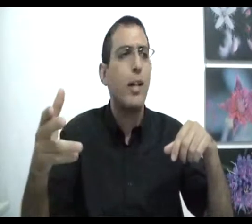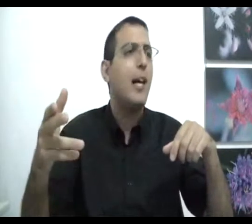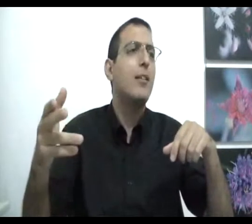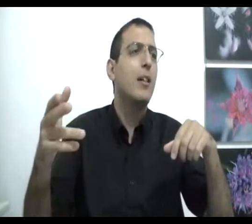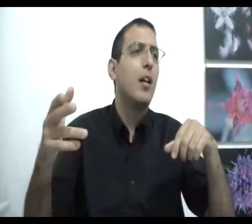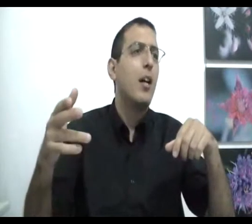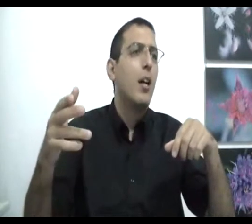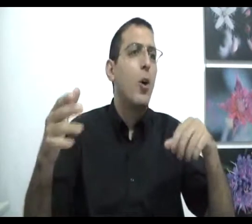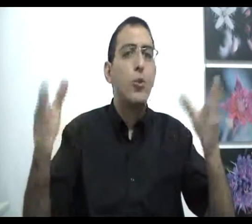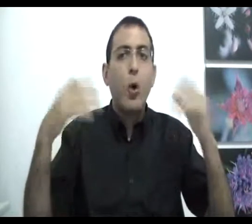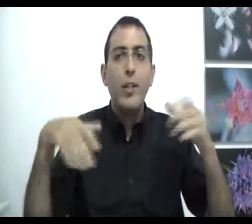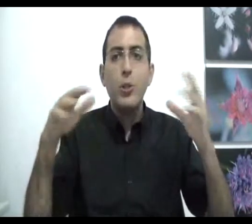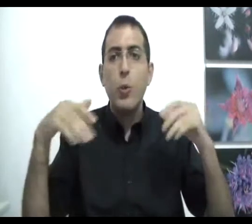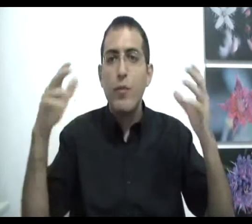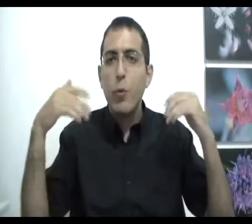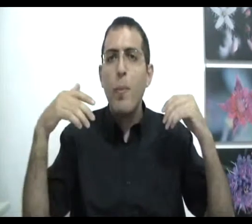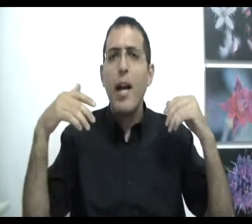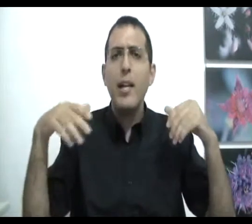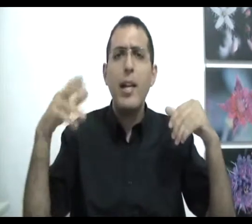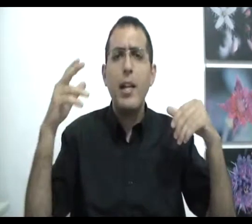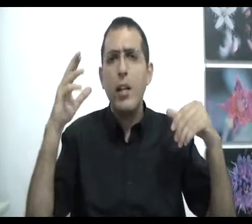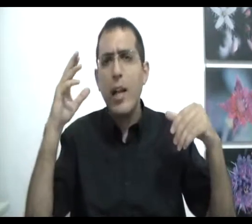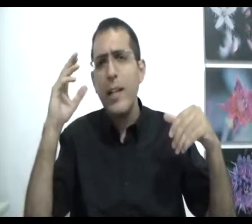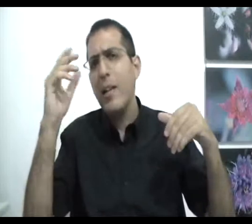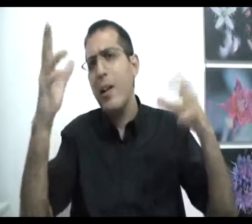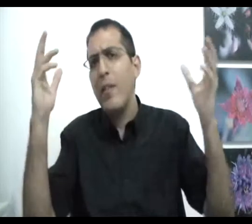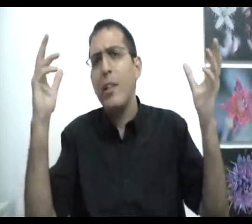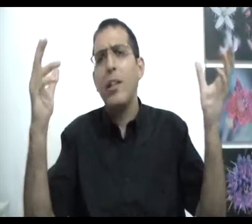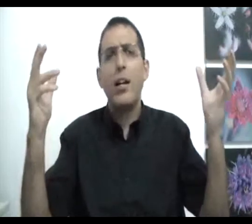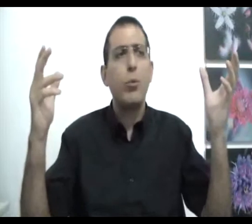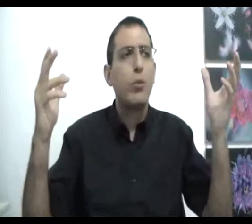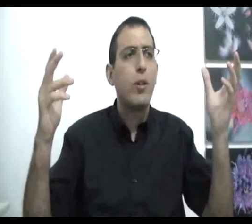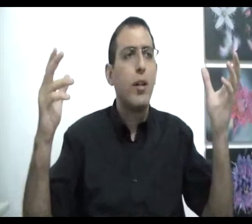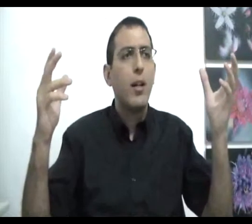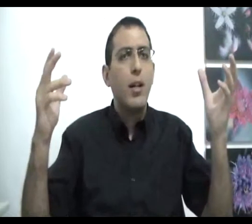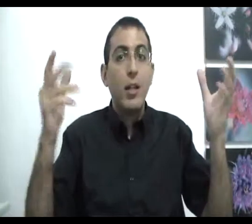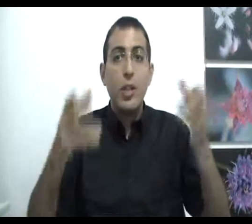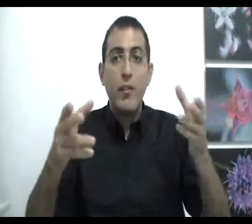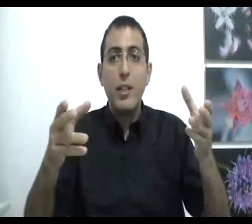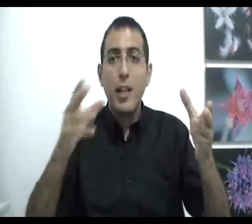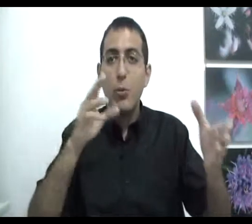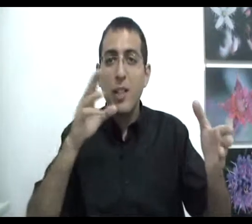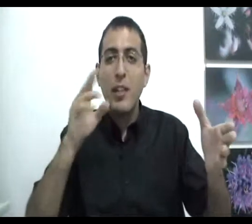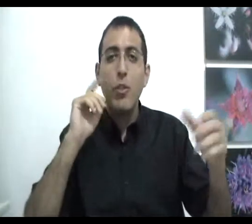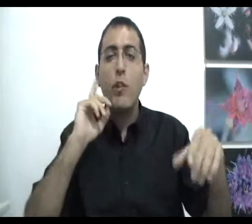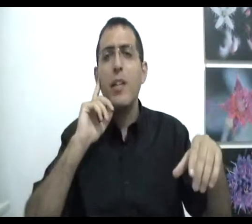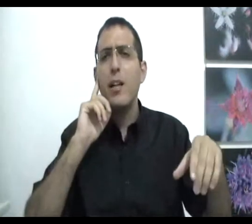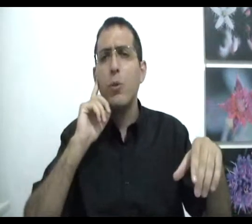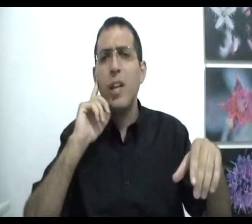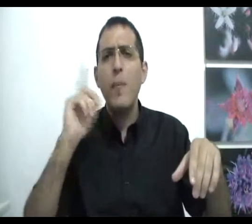אחד, או תוך כדי שהוא אומר, אני חוויתי את האחדות. כשחווית את האחדות, ידעת שאתה חווית את האחדות? אם